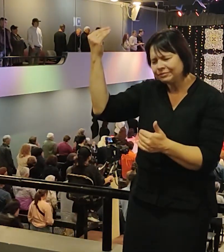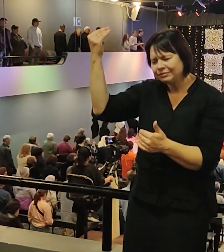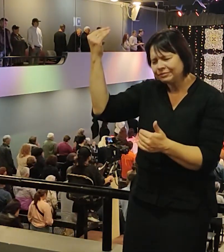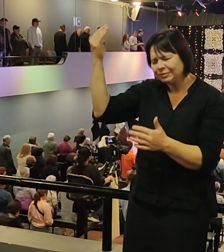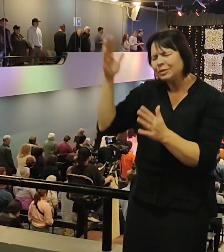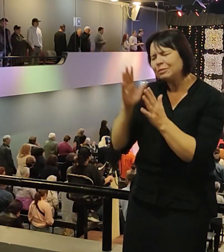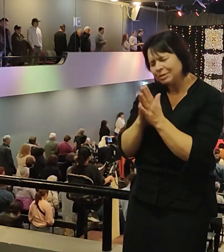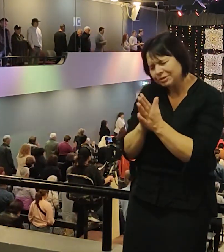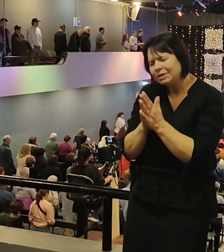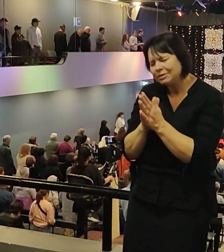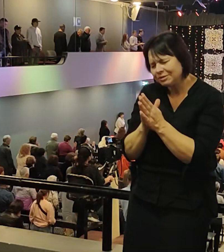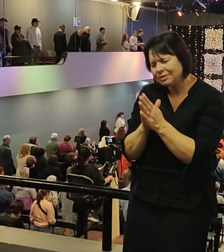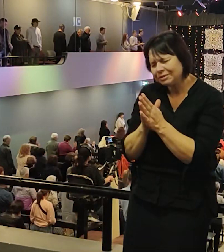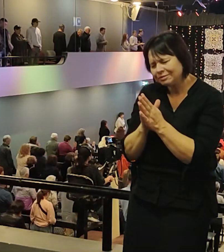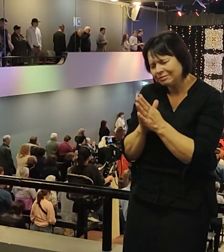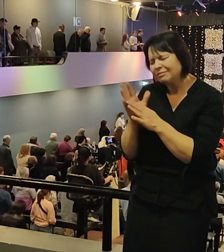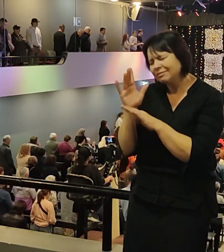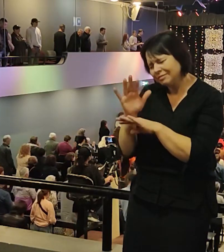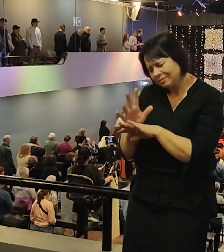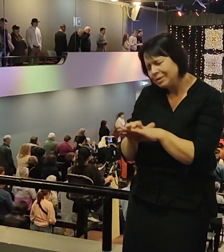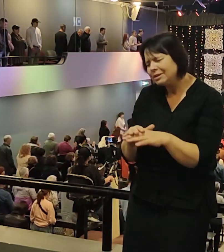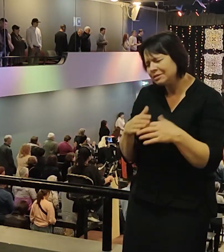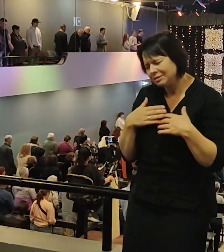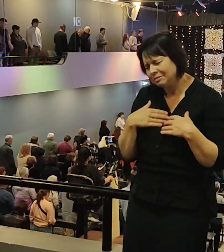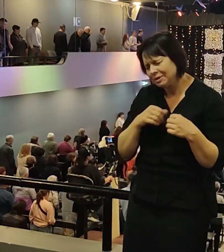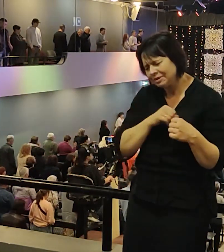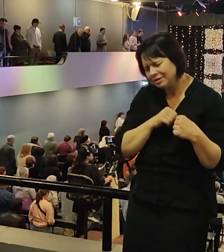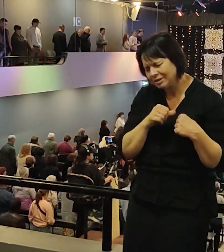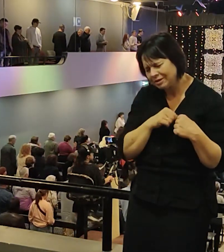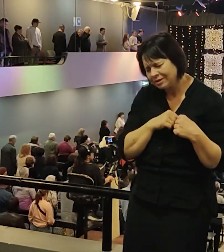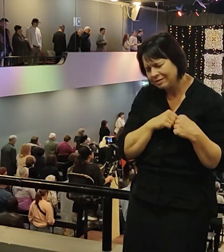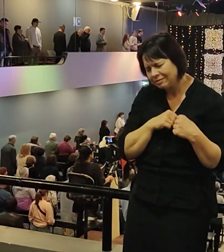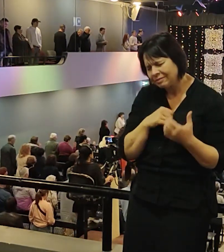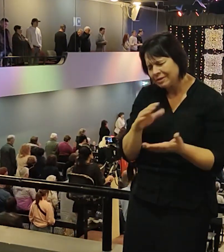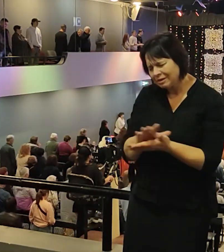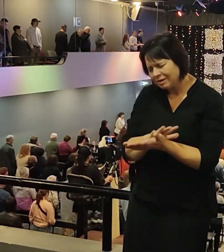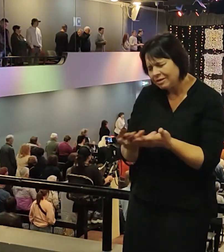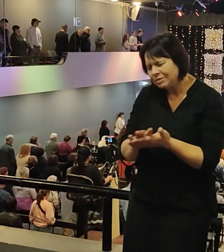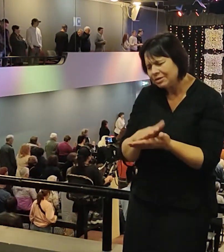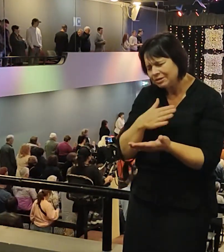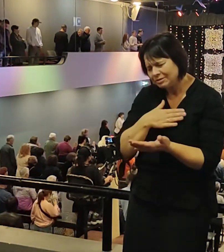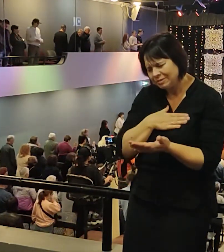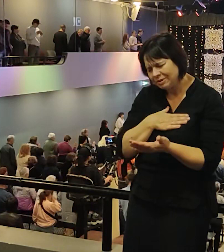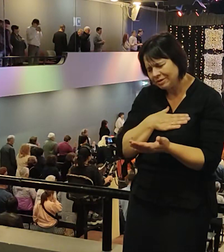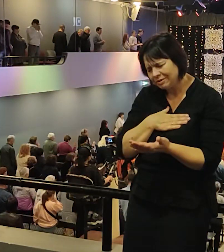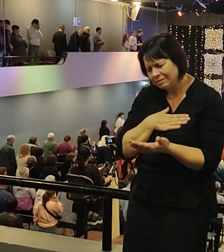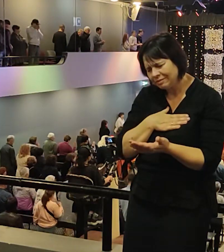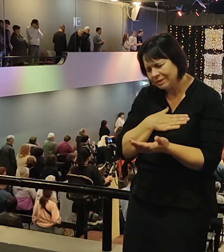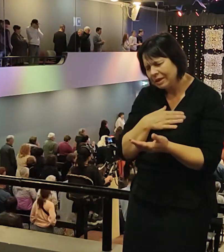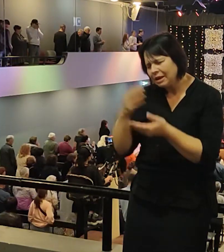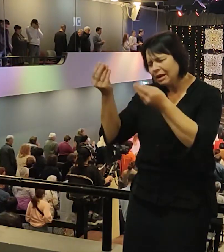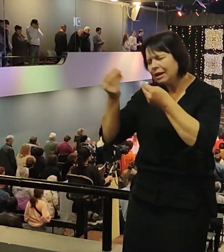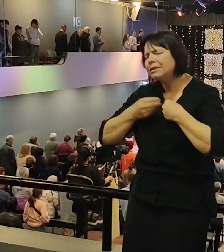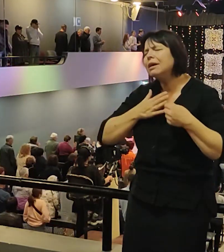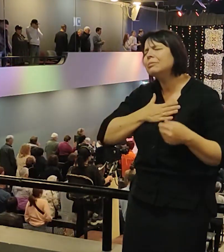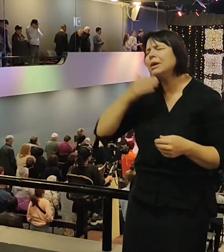Пожалуйста, прости мои грехи, очисти меня и дай мне Твою